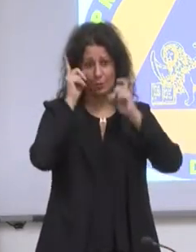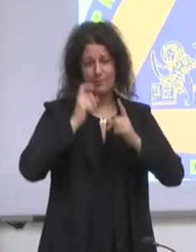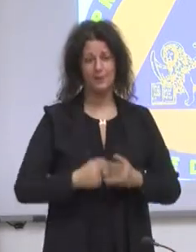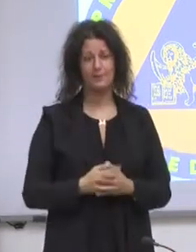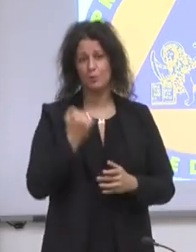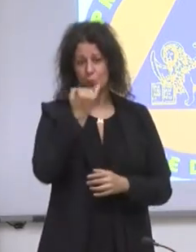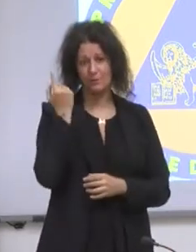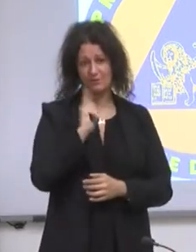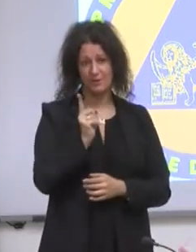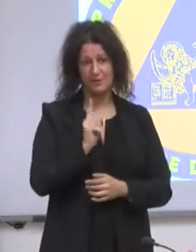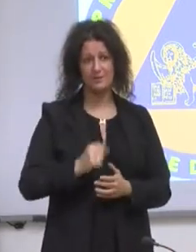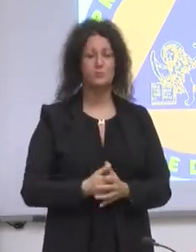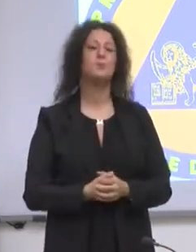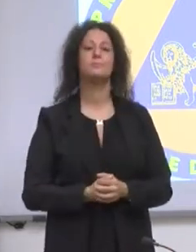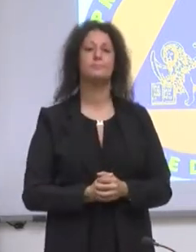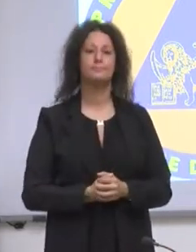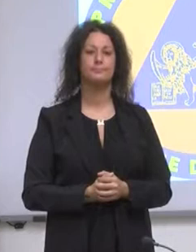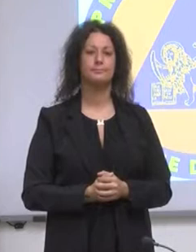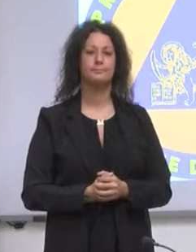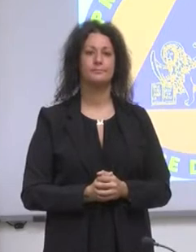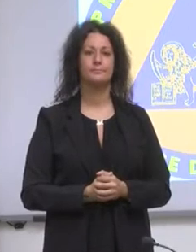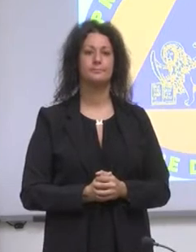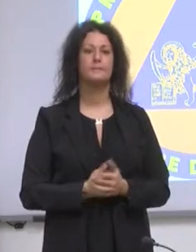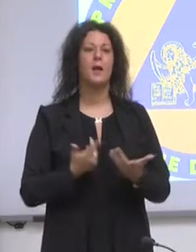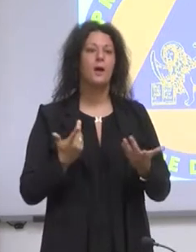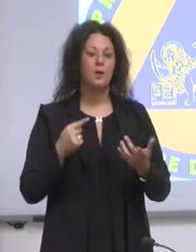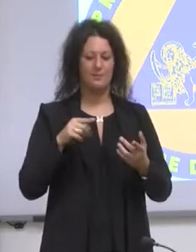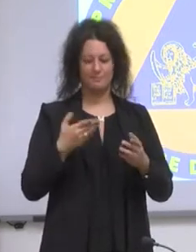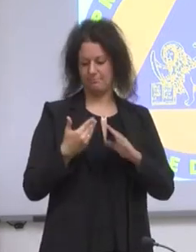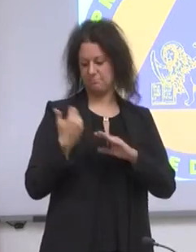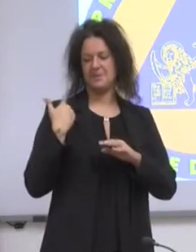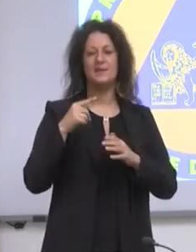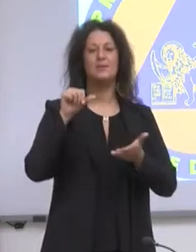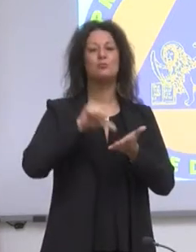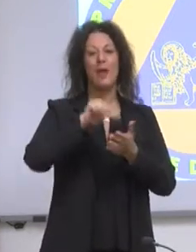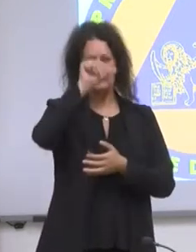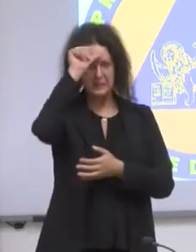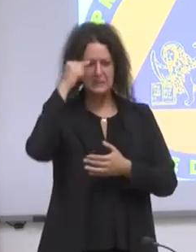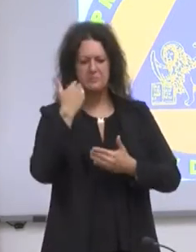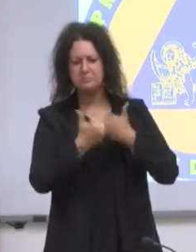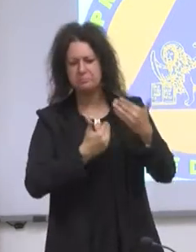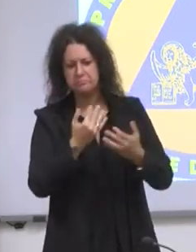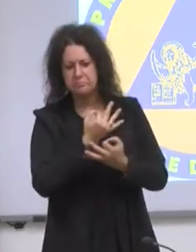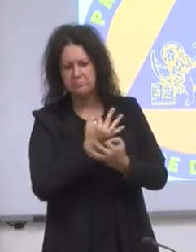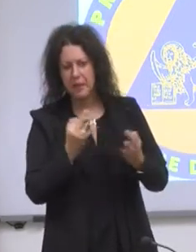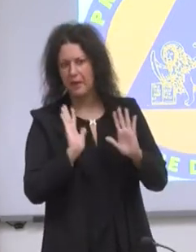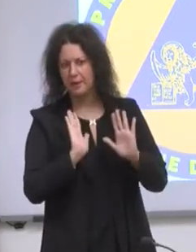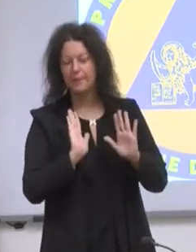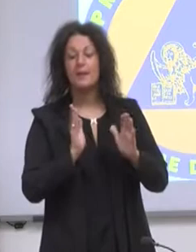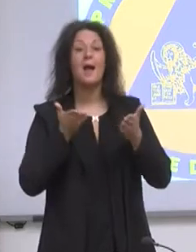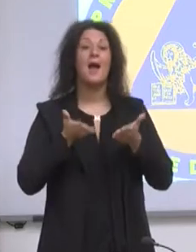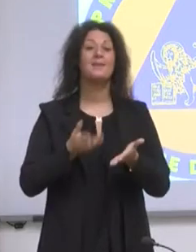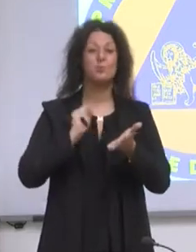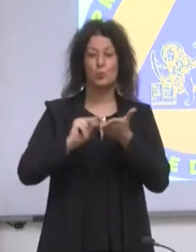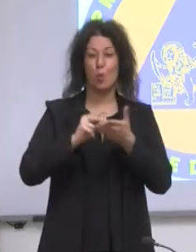passeggiata, inizia una nuova avventura. Una nuova avventura quindi che per il governatore Luca Zaia va affrontata con realismo,